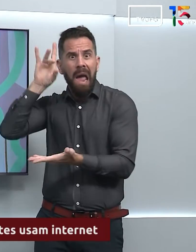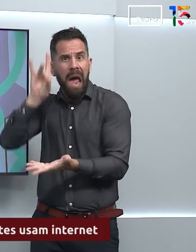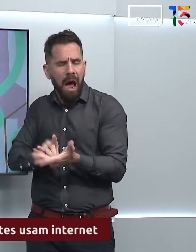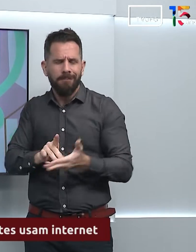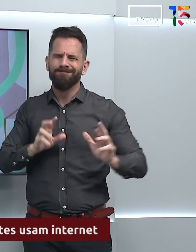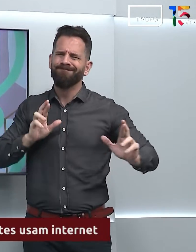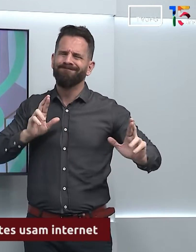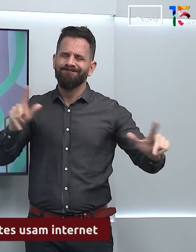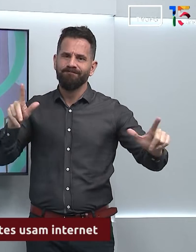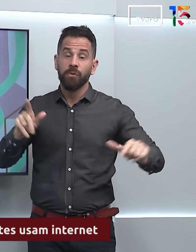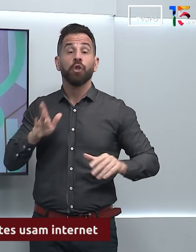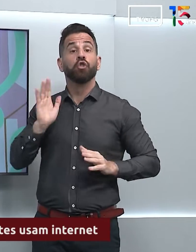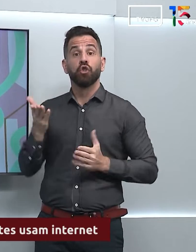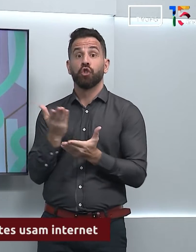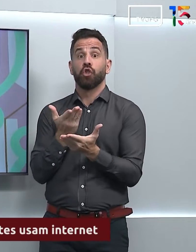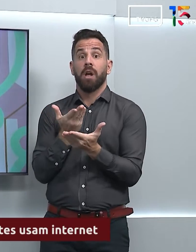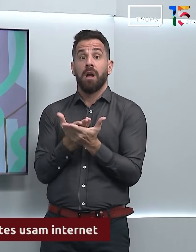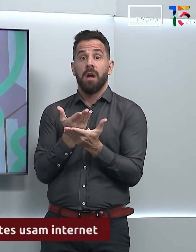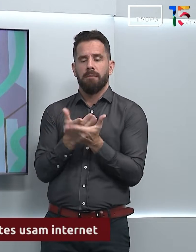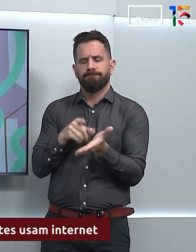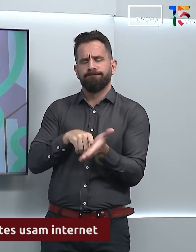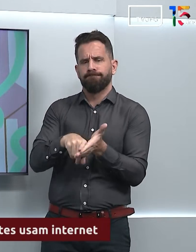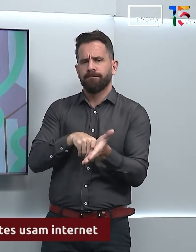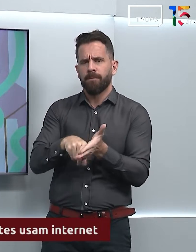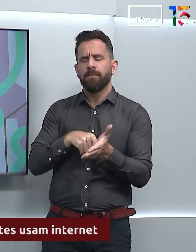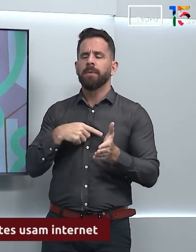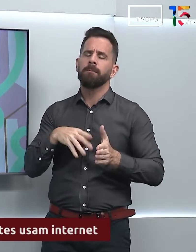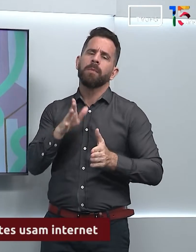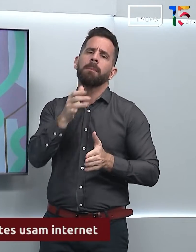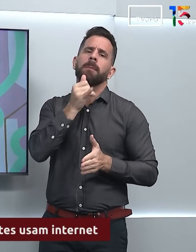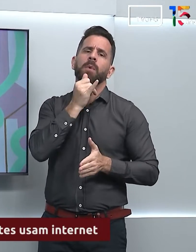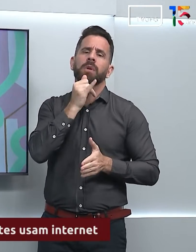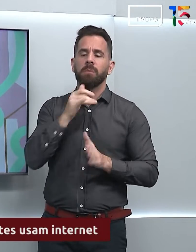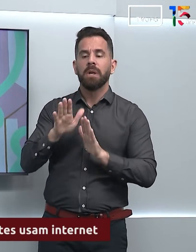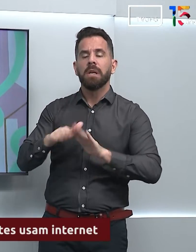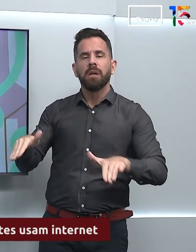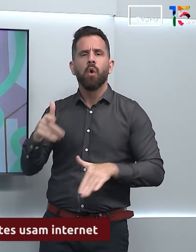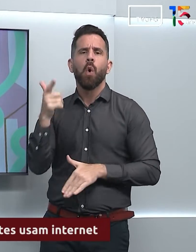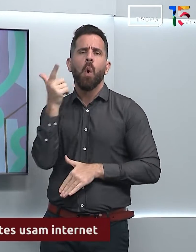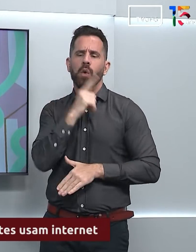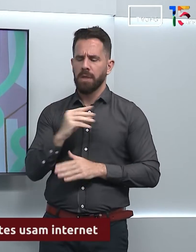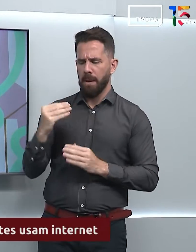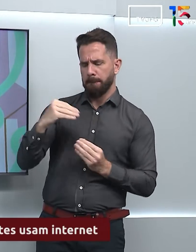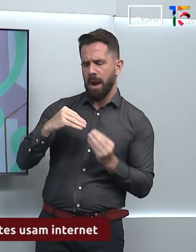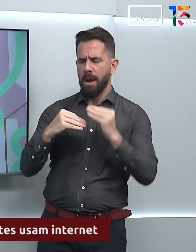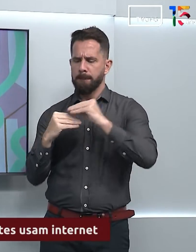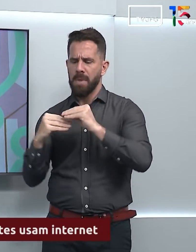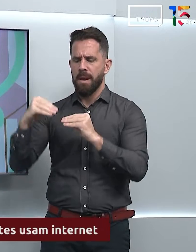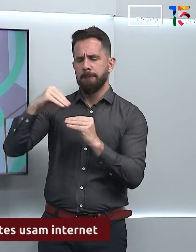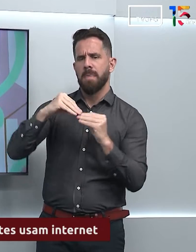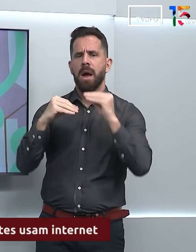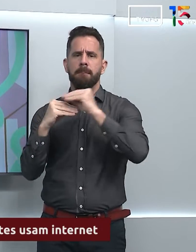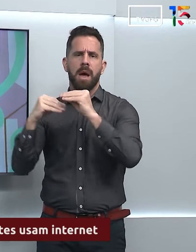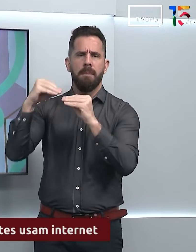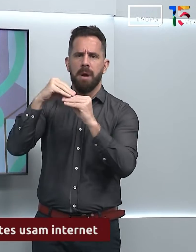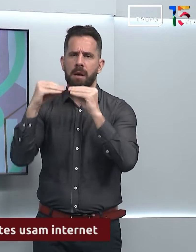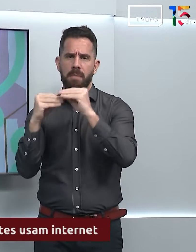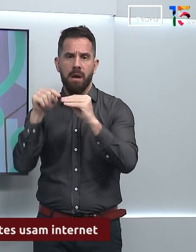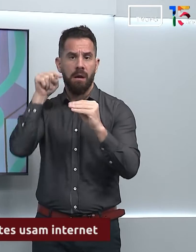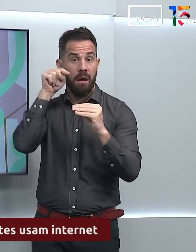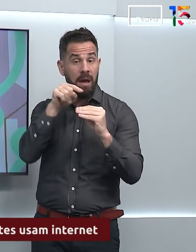pequenas, aquela criança que conseguia, por exemplo, empilhar os bloquinhos num joguinho de celular,